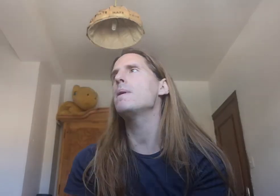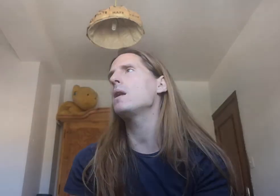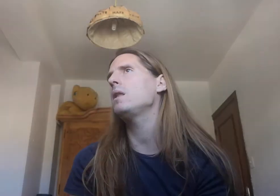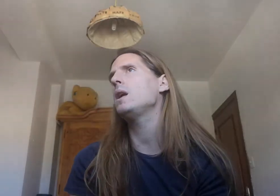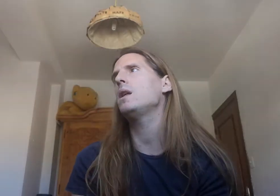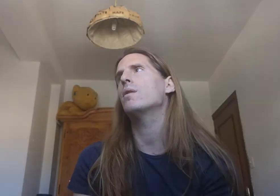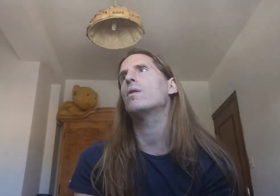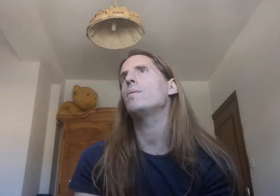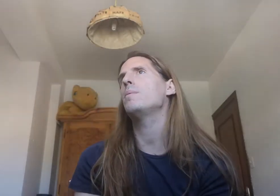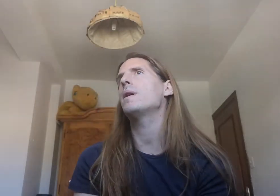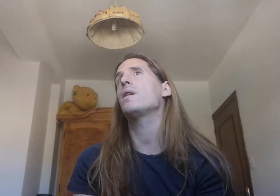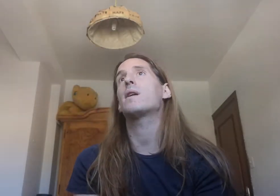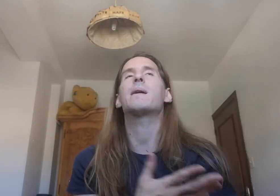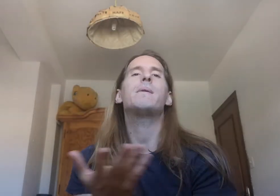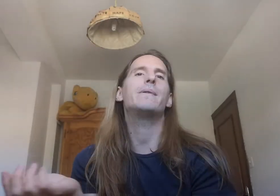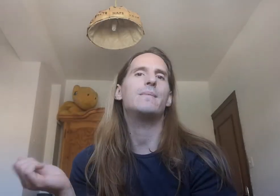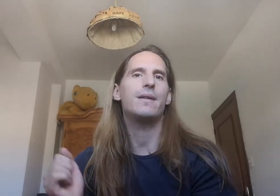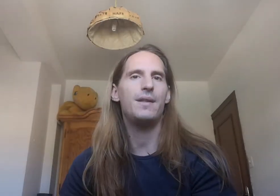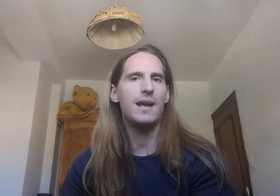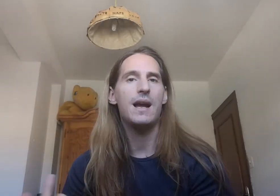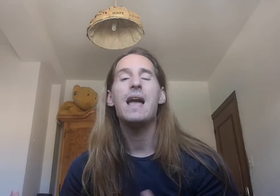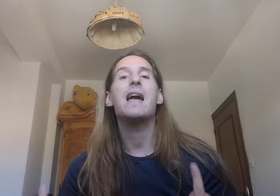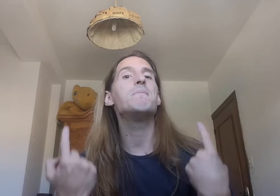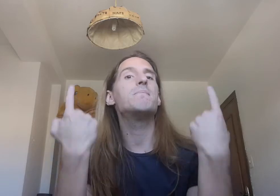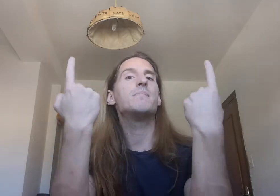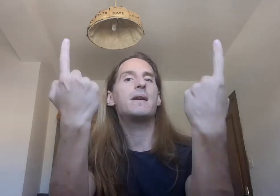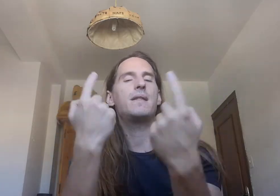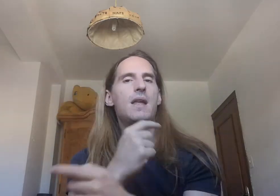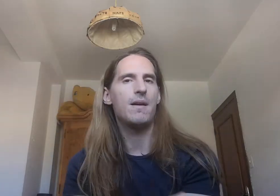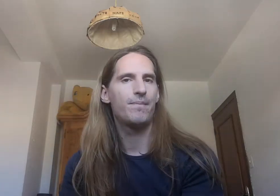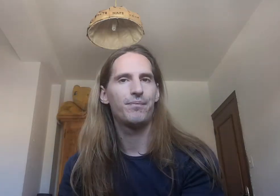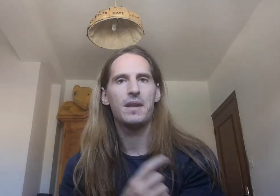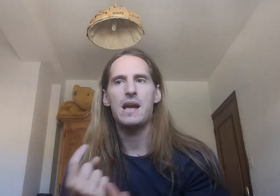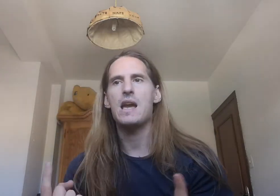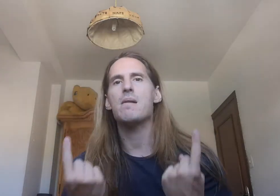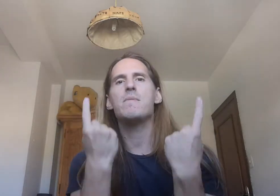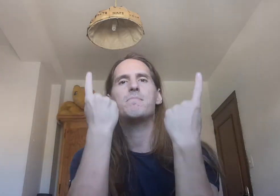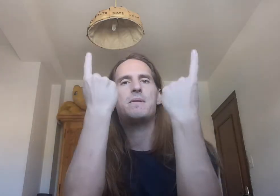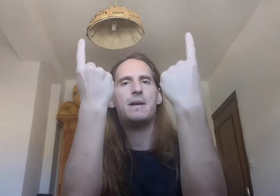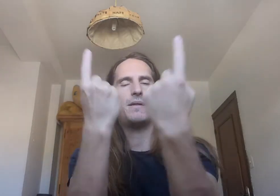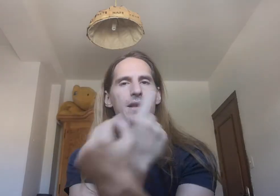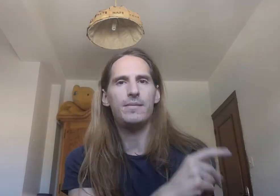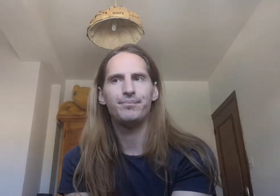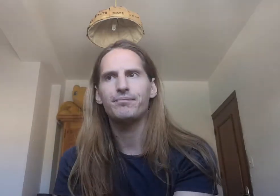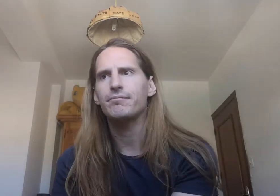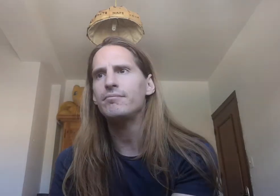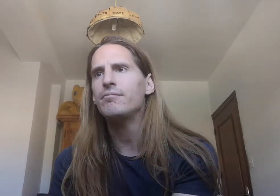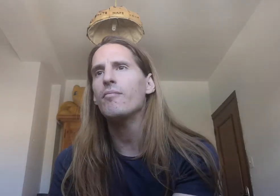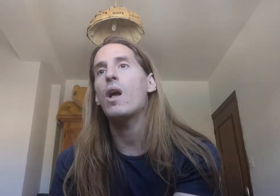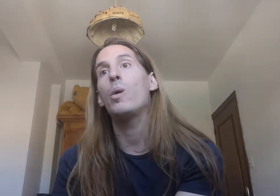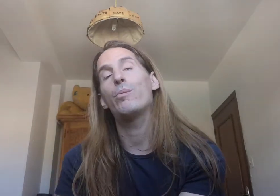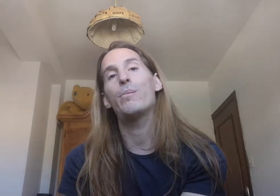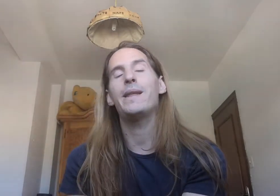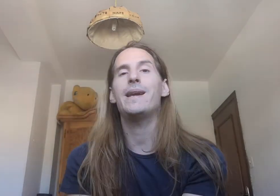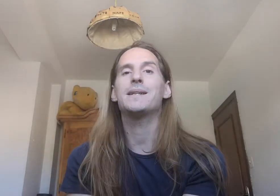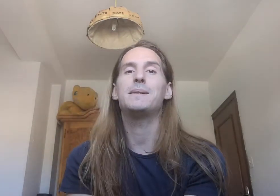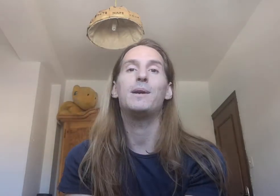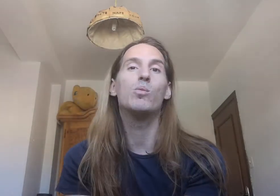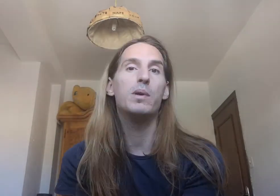perdido, hoy voy perdido Es que es mi primer día Es mi primer día Es mi primer día Ay, pues mañana se me cumple